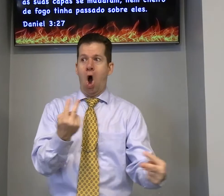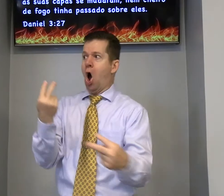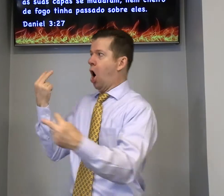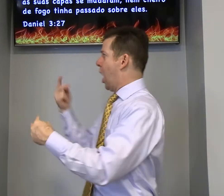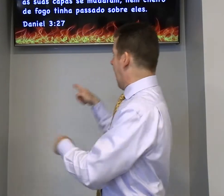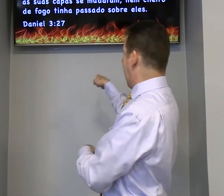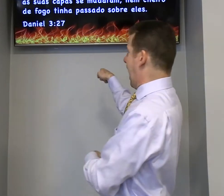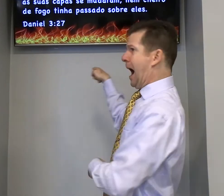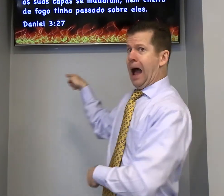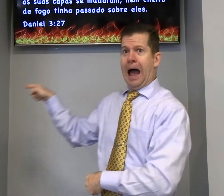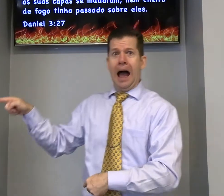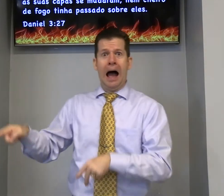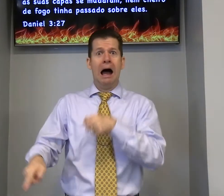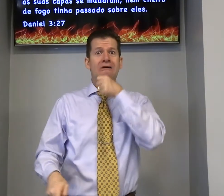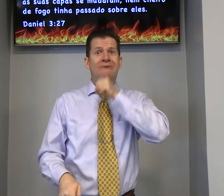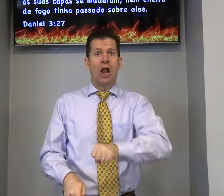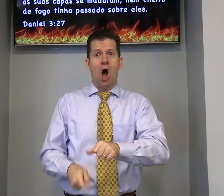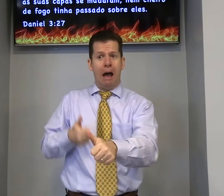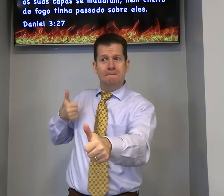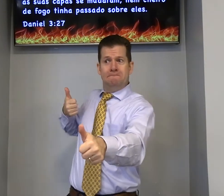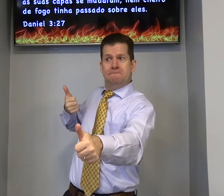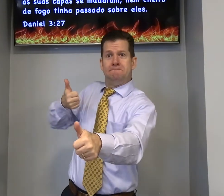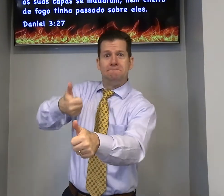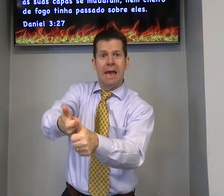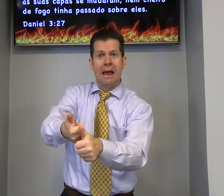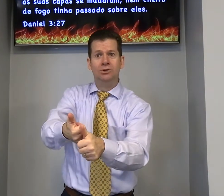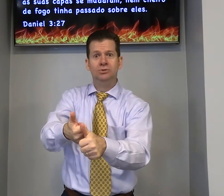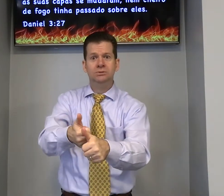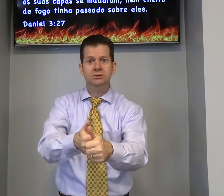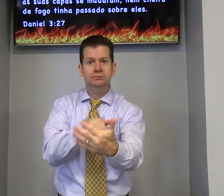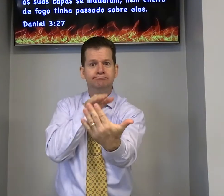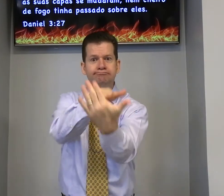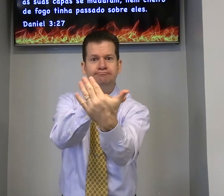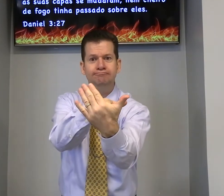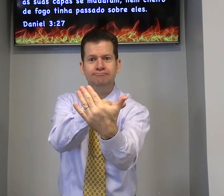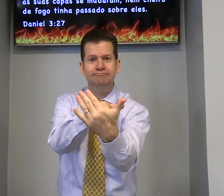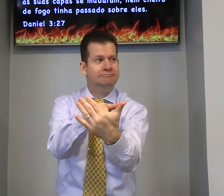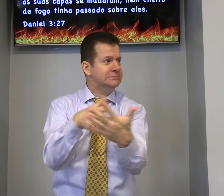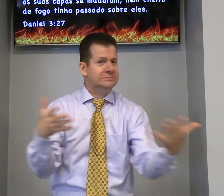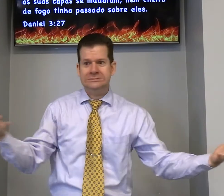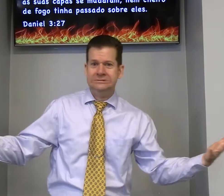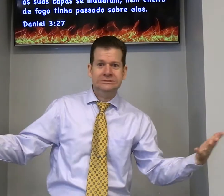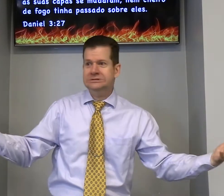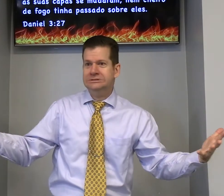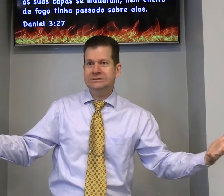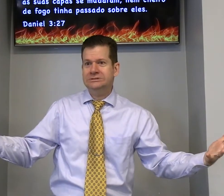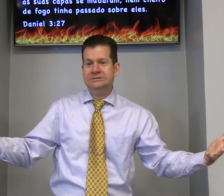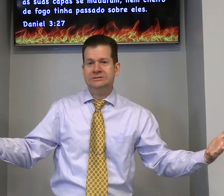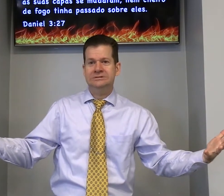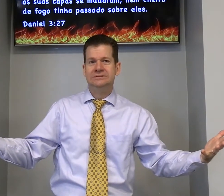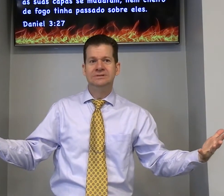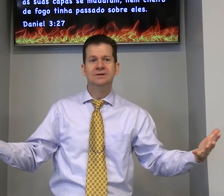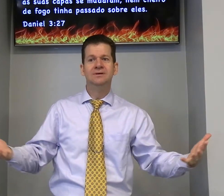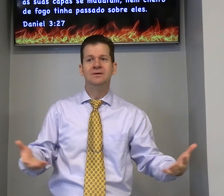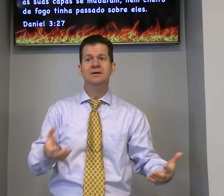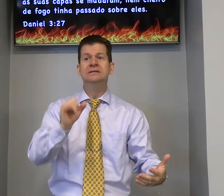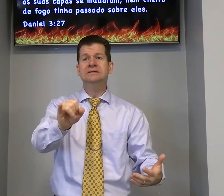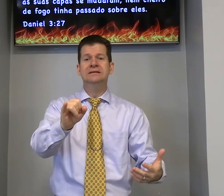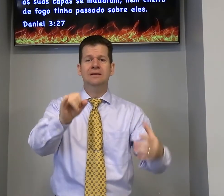com os soldados atrás com o farol seguindo eles e chegou no mar vermelho eles ficaram assim assim